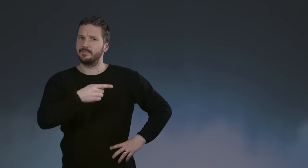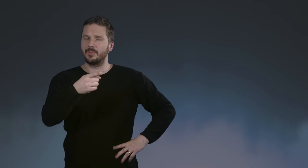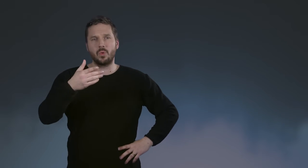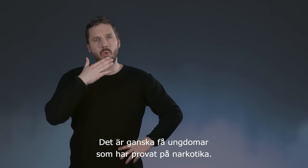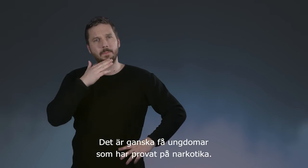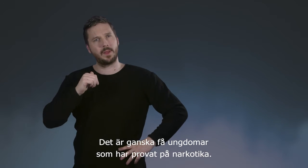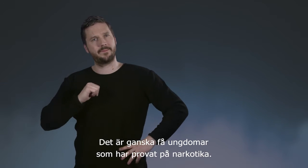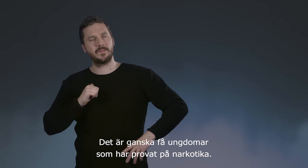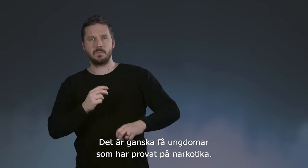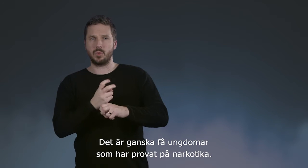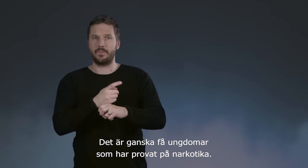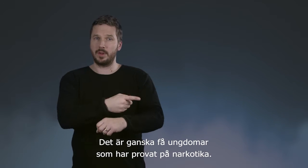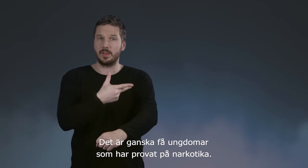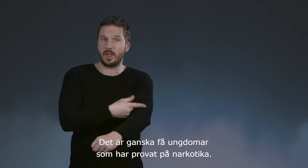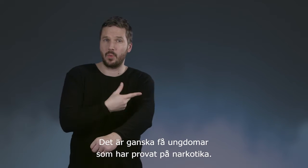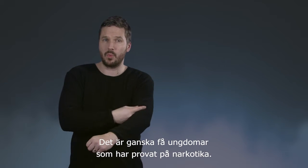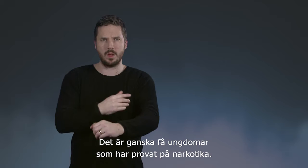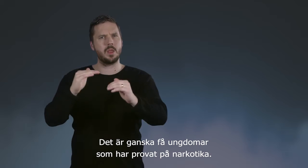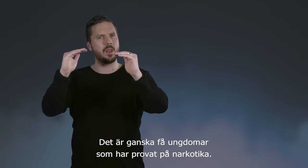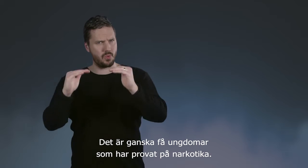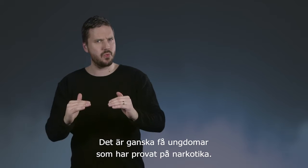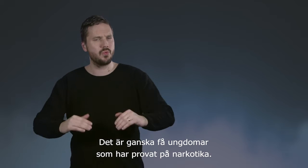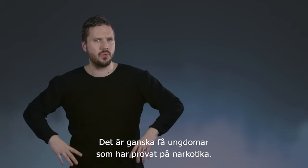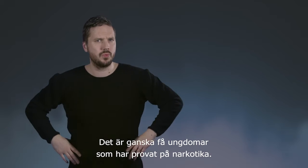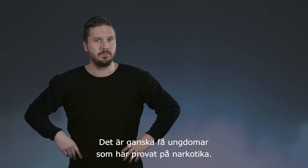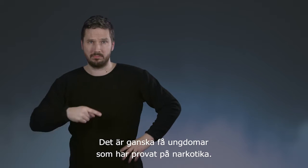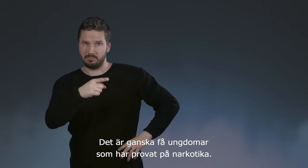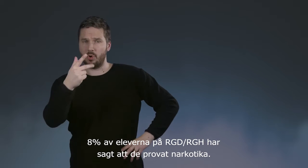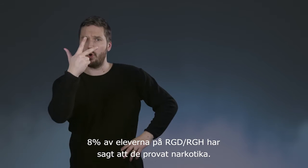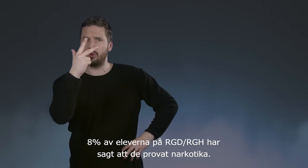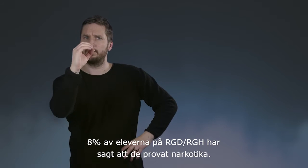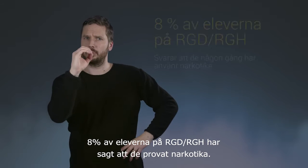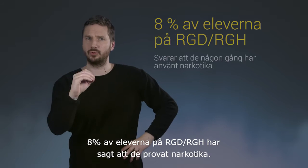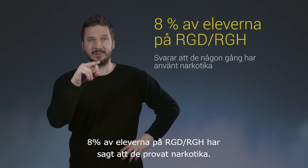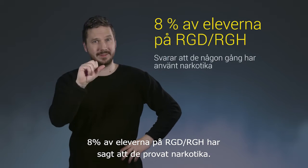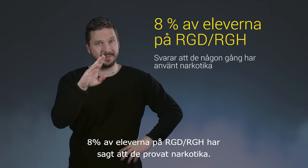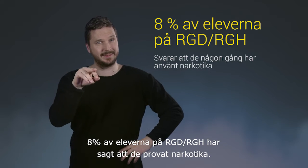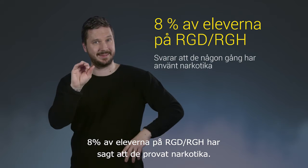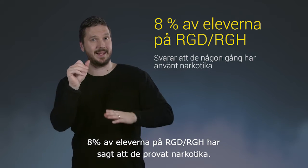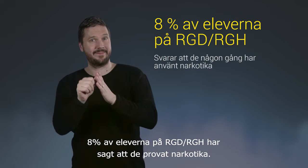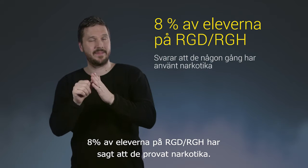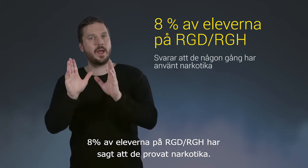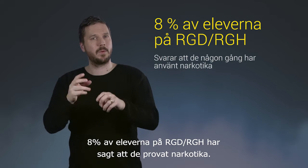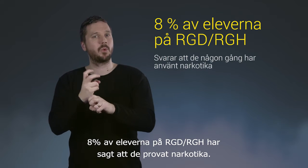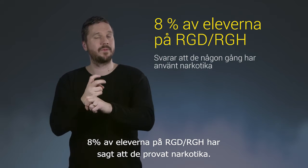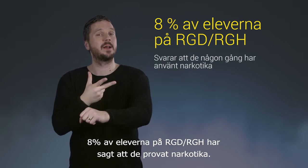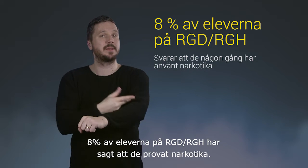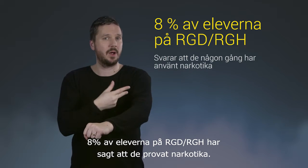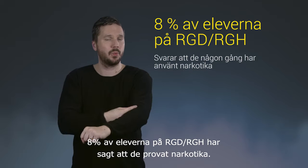Det är ganska få ungdomar som har provat på narkotika. 8% av RGD-RGHs elever har sagt att de